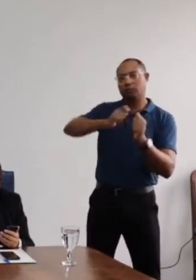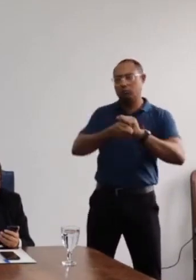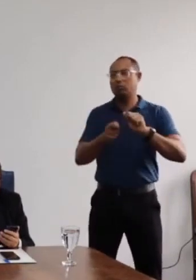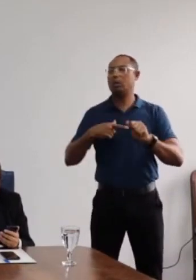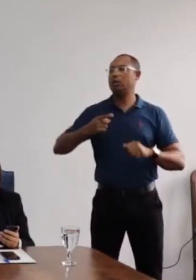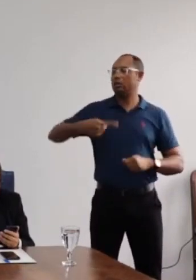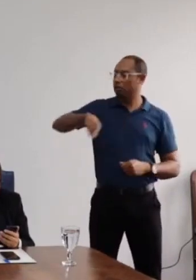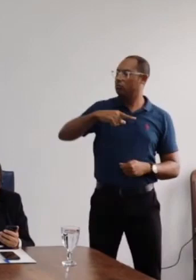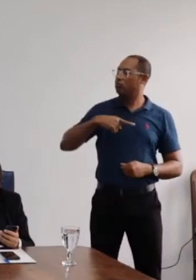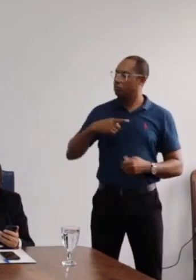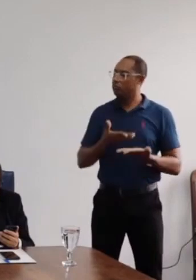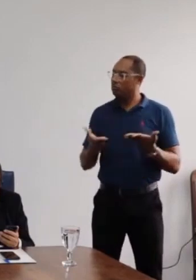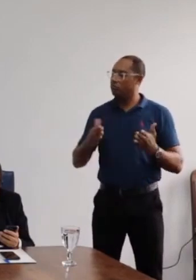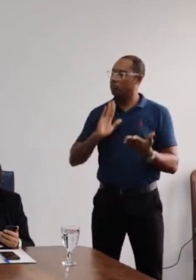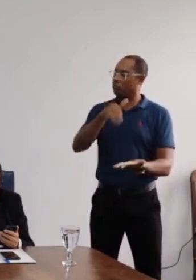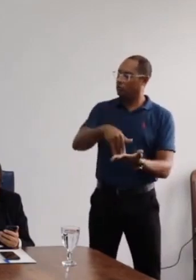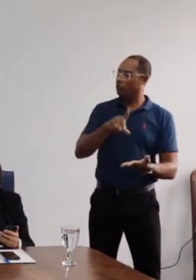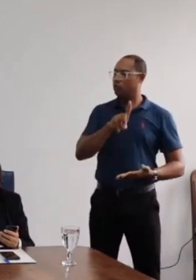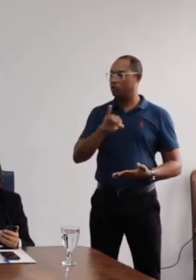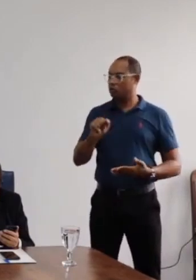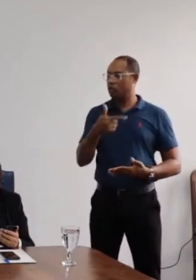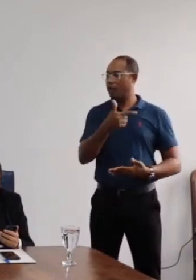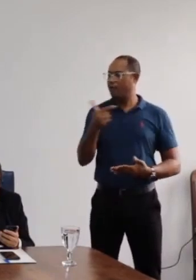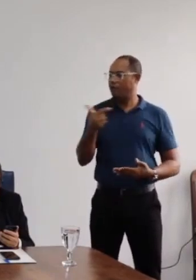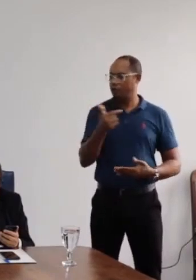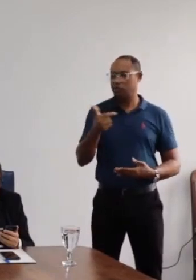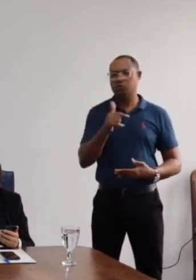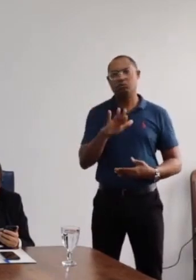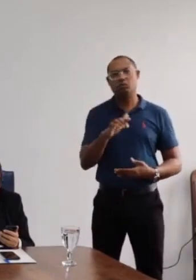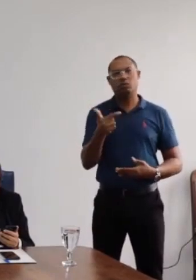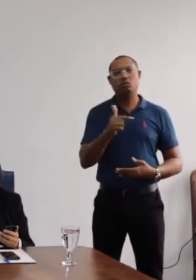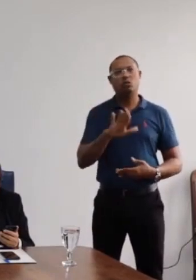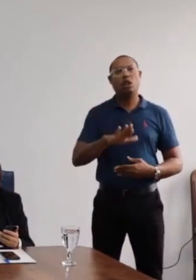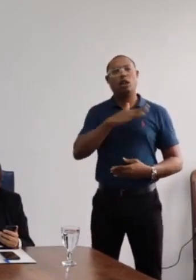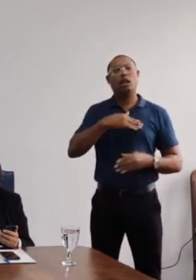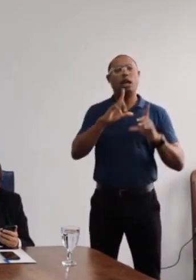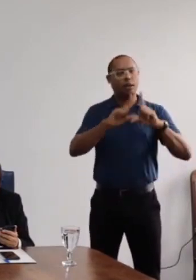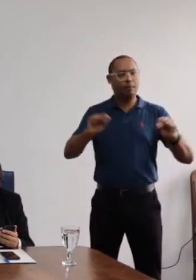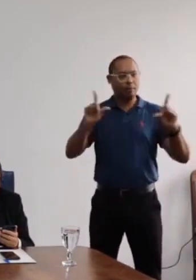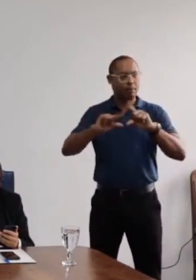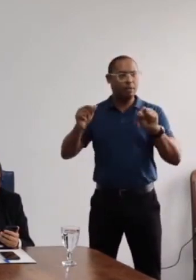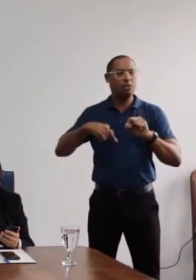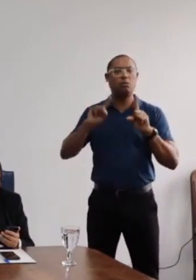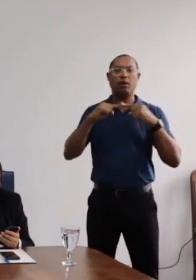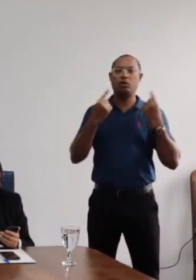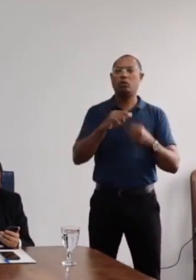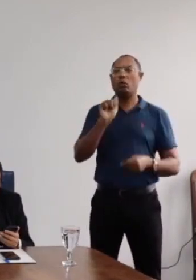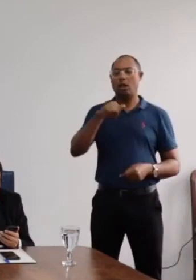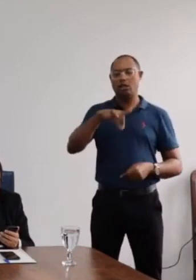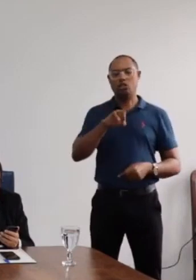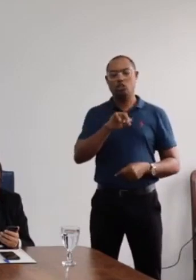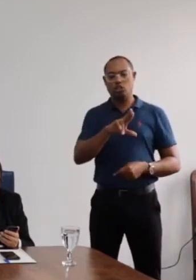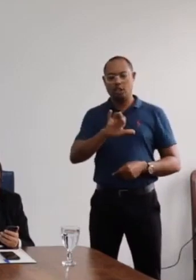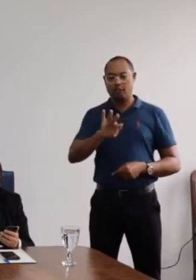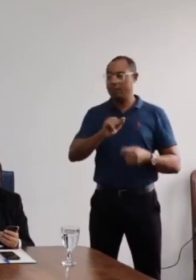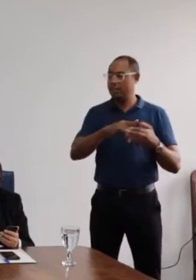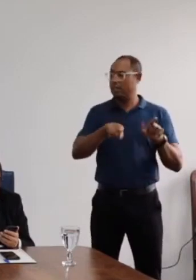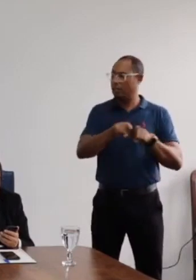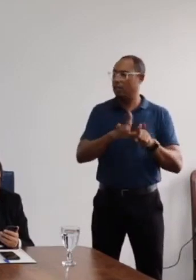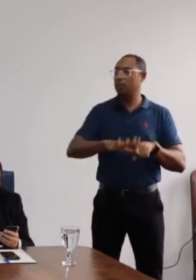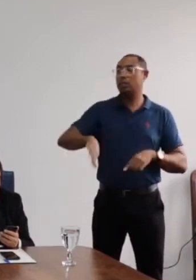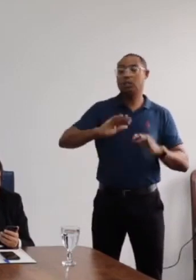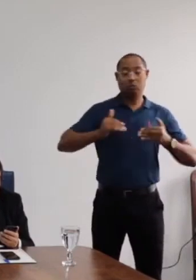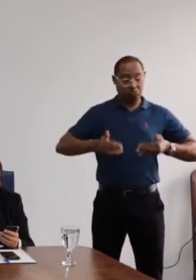no último dia 22 e 23, em Brasília, uma reunião da Andifes, existia a expectativa de que o ministro da